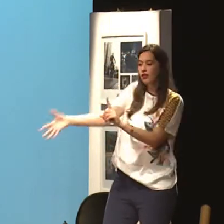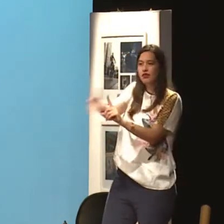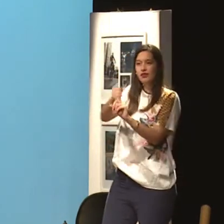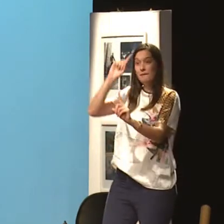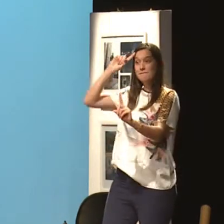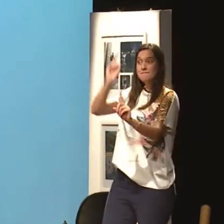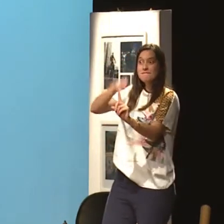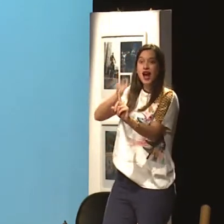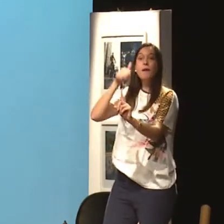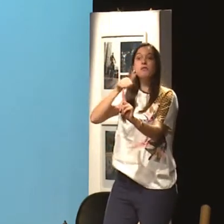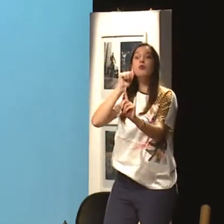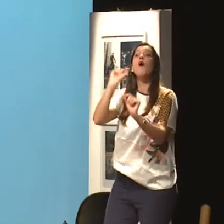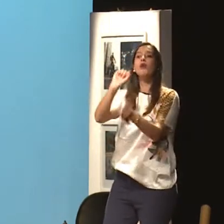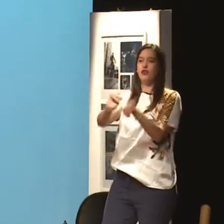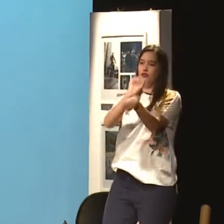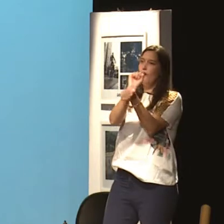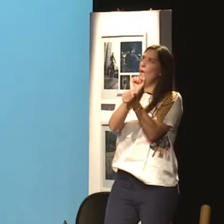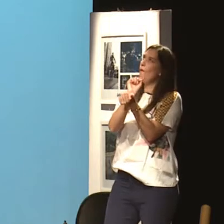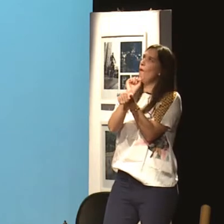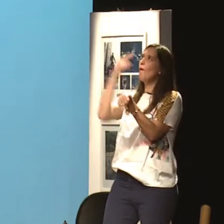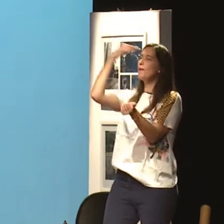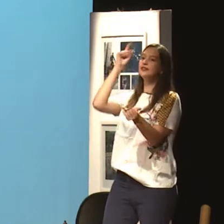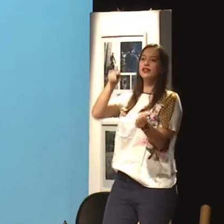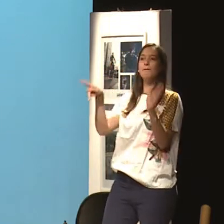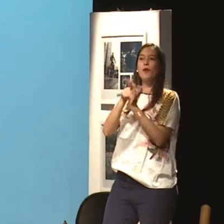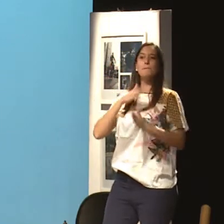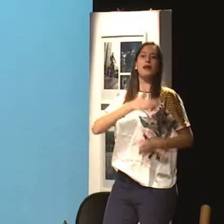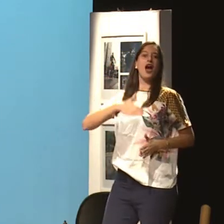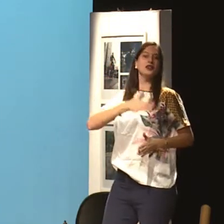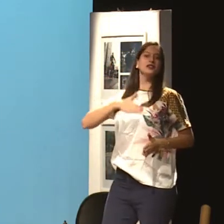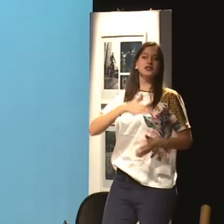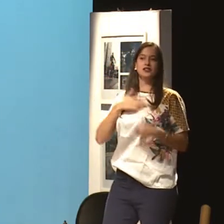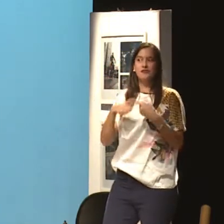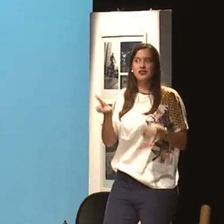É uma agressão. Mostra que ele quer fazer da mulher ser uma coisa para ele, é a posse dele.